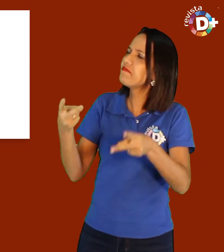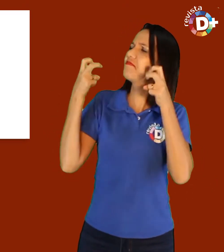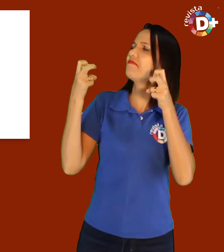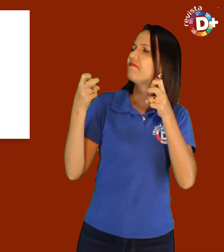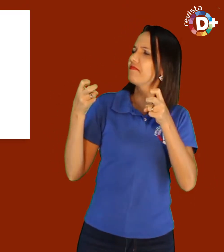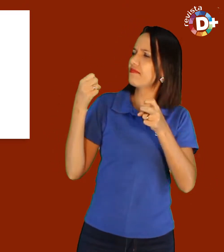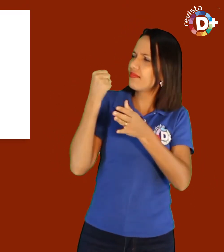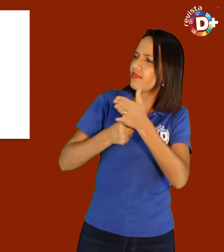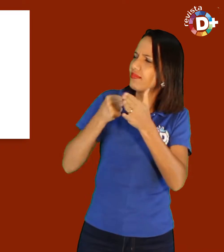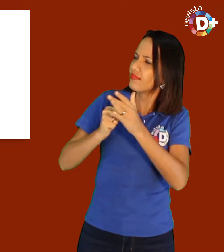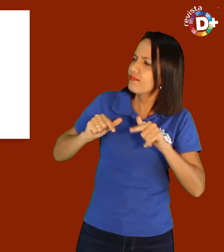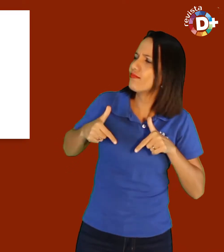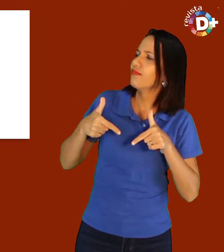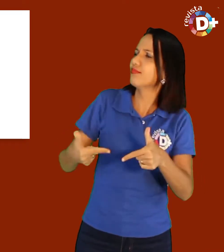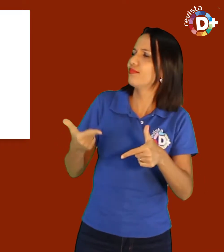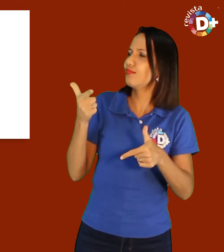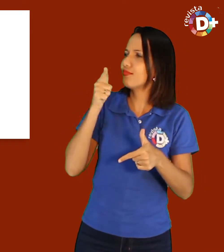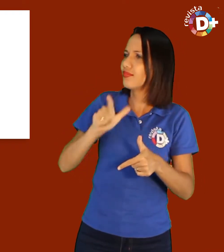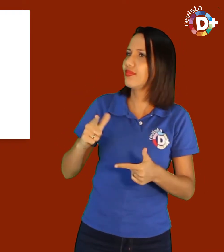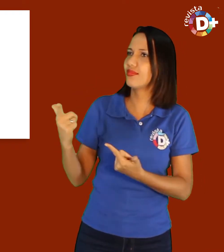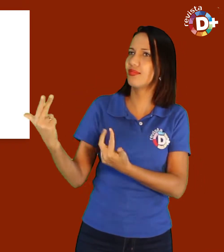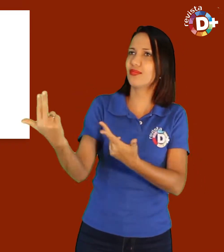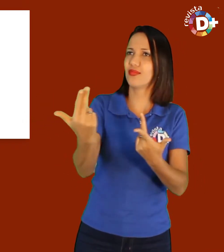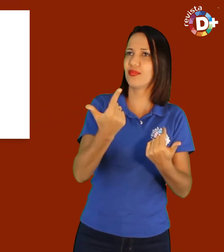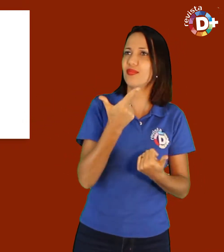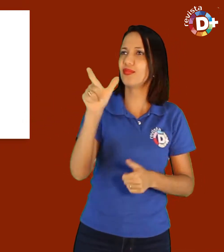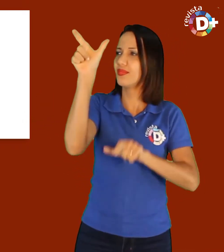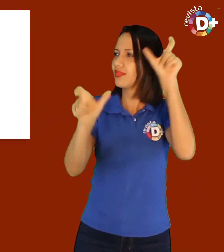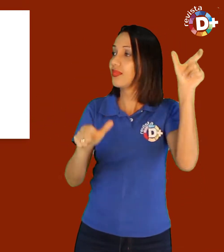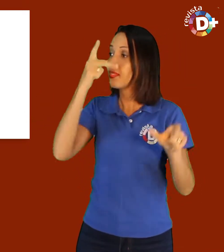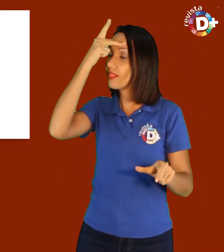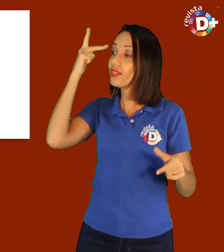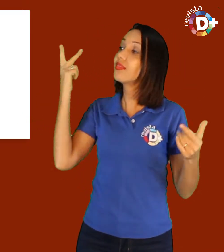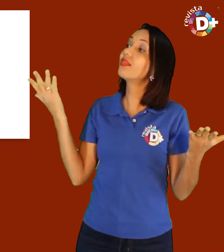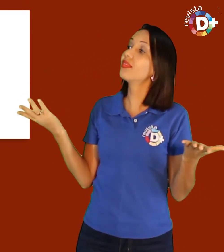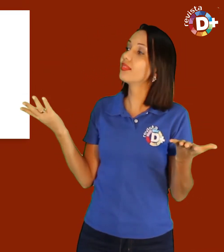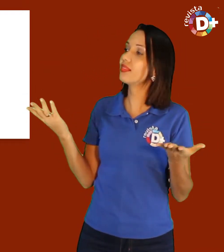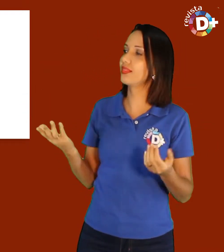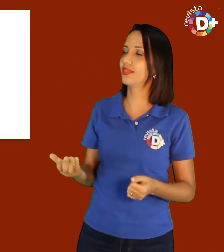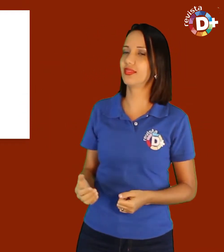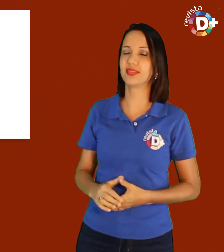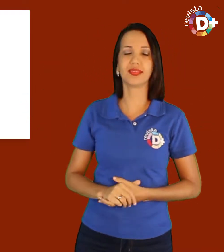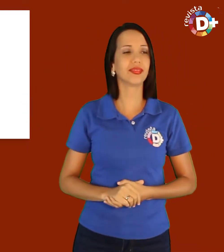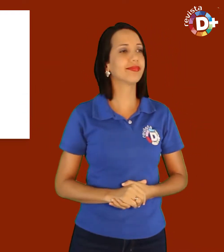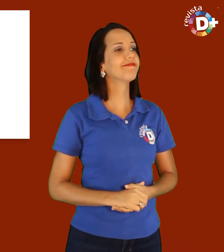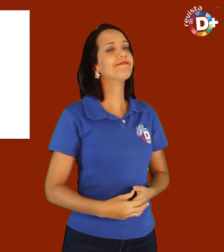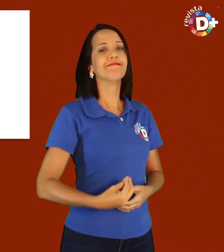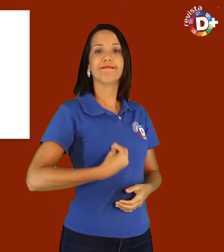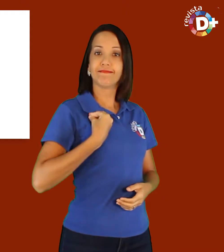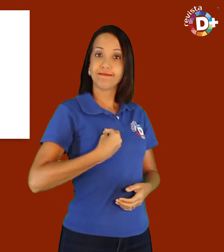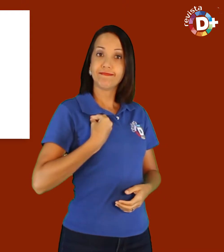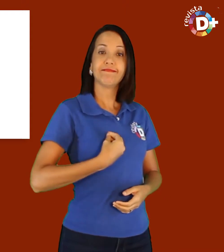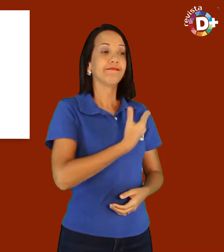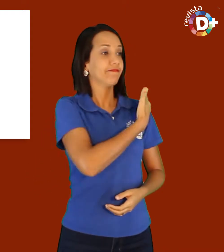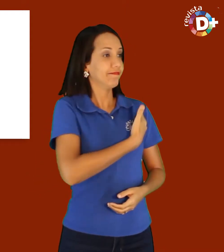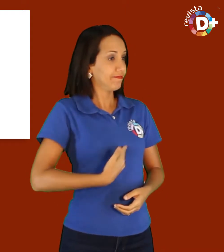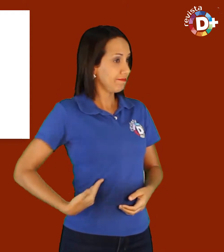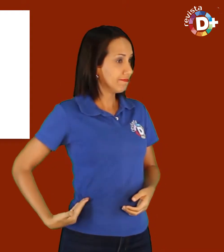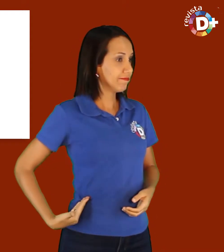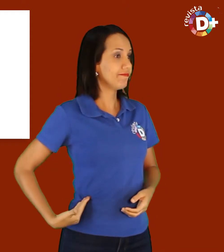momento percebeu que a sua luta poderia ser a de outras pessoas? Vida pública, pelo